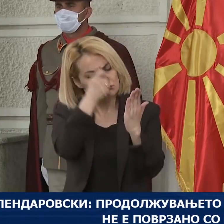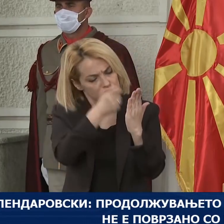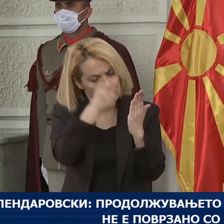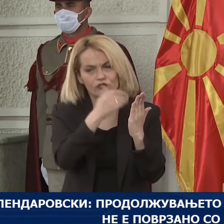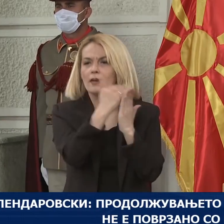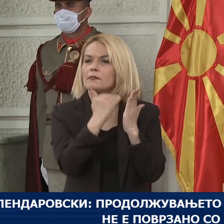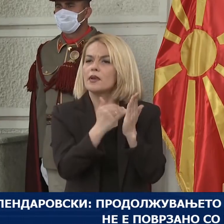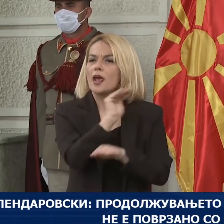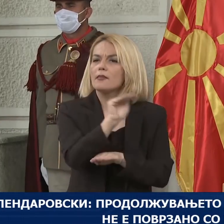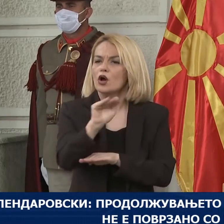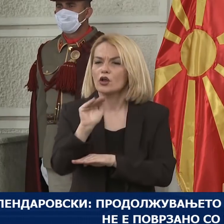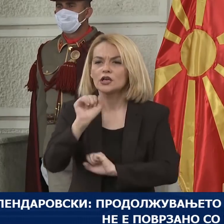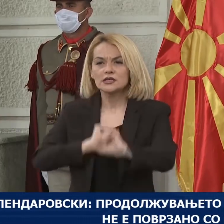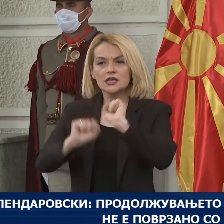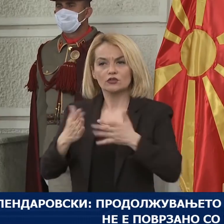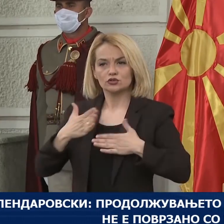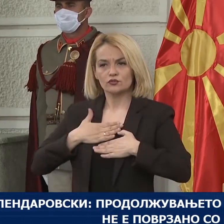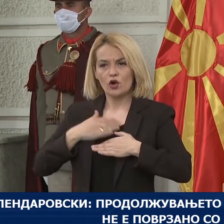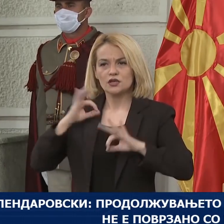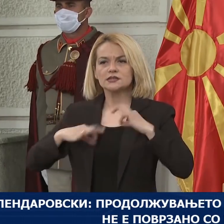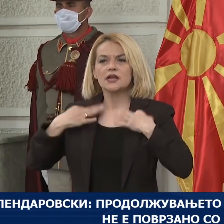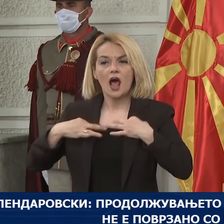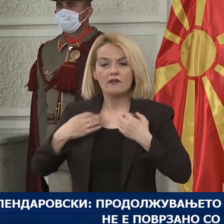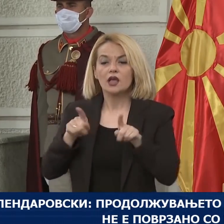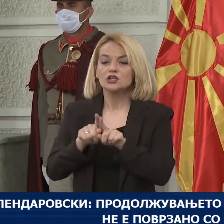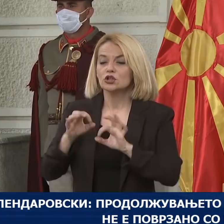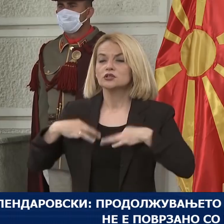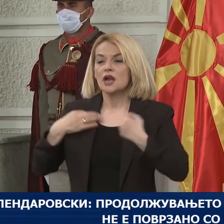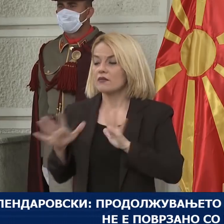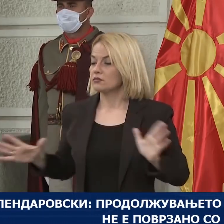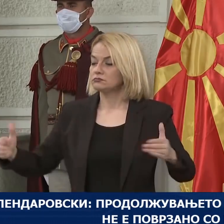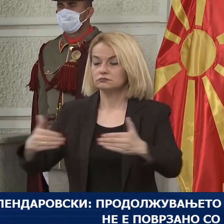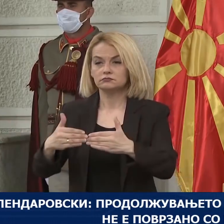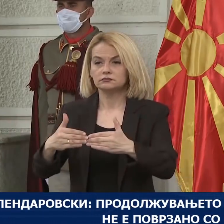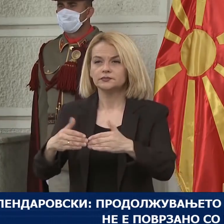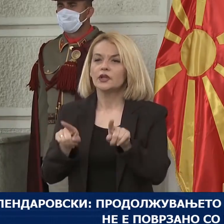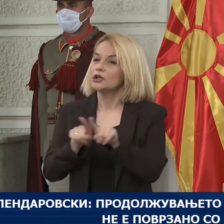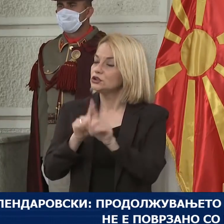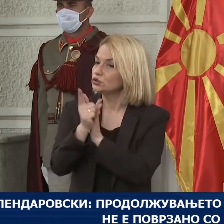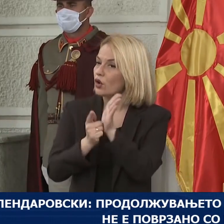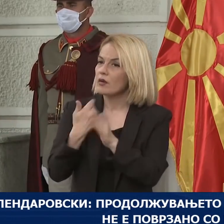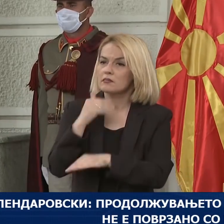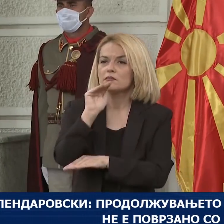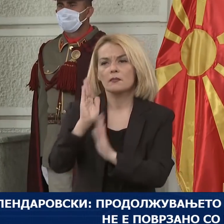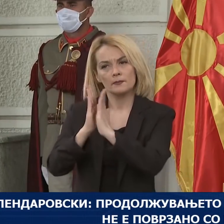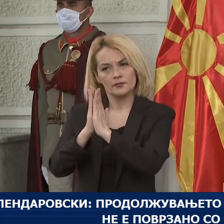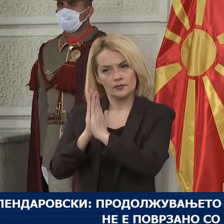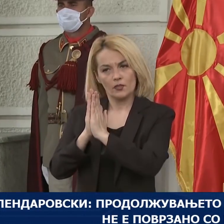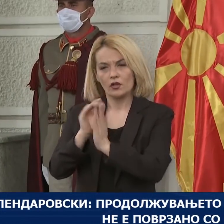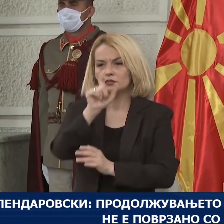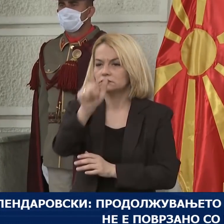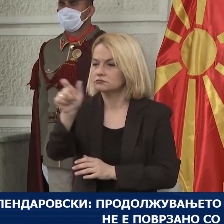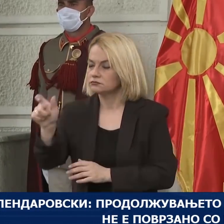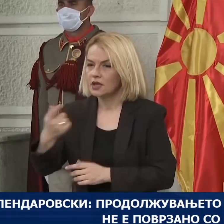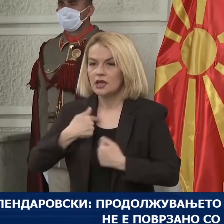препораките за заштите на својето здравије и здравијето на своите најбиски. Исто времено, сакам да упатам апел до НИФ, до